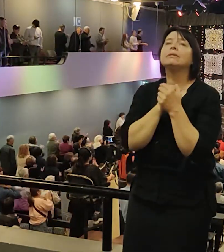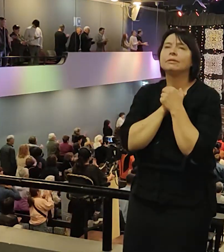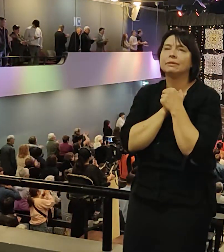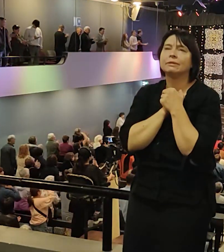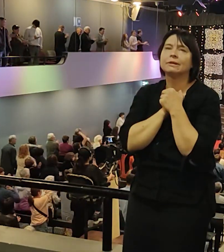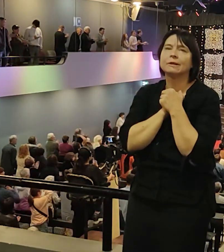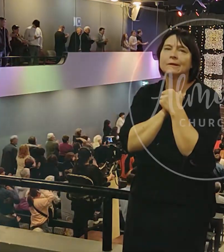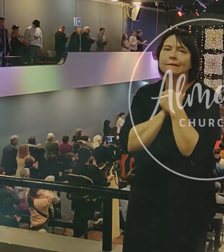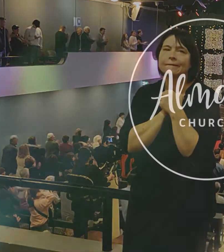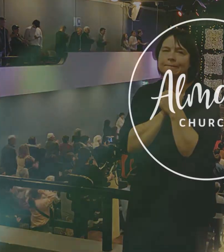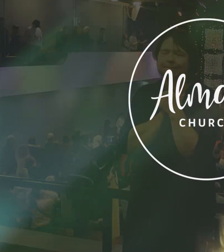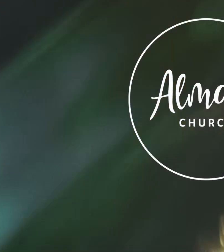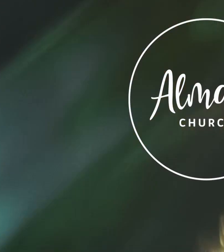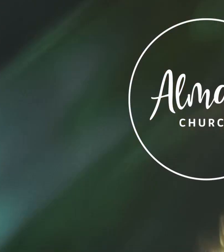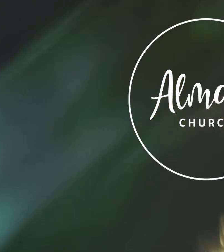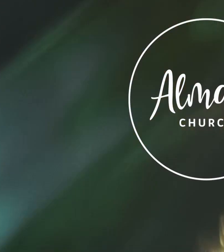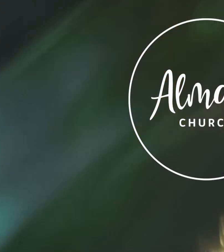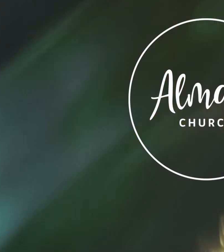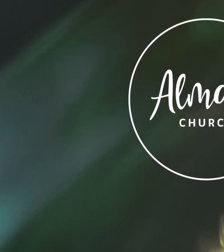Аминь. Аминь.